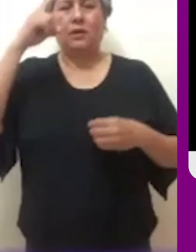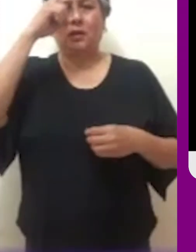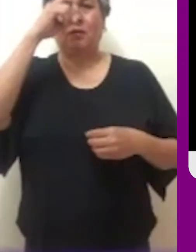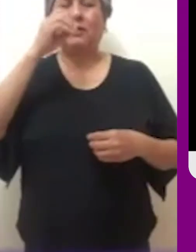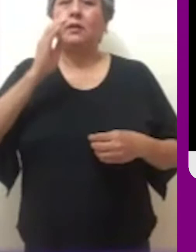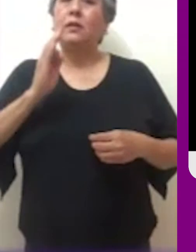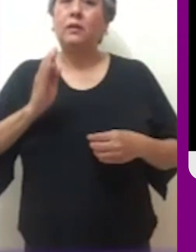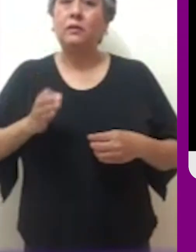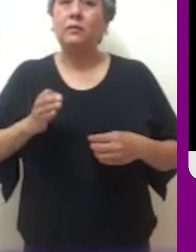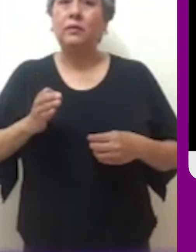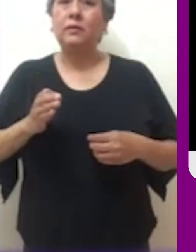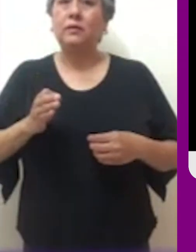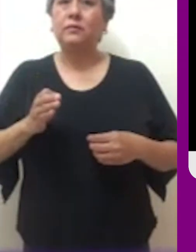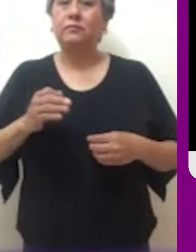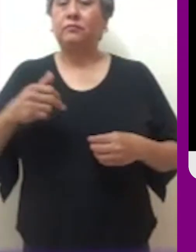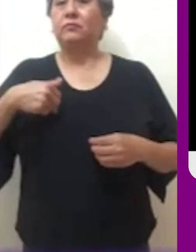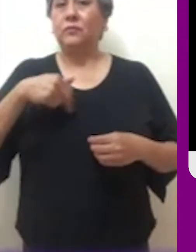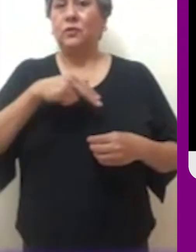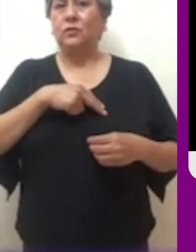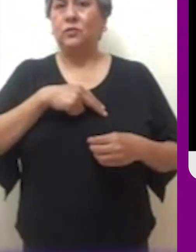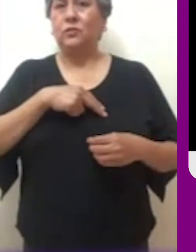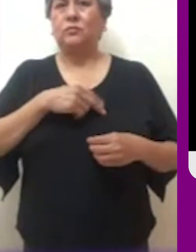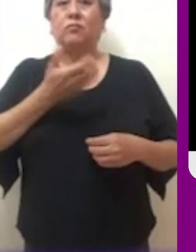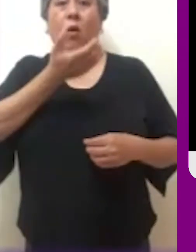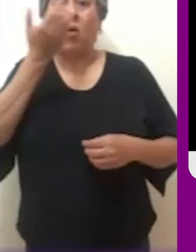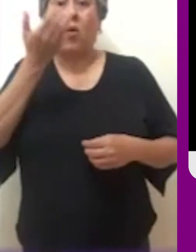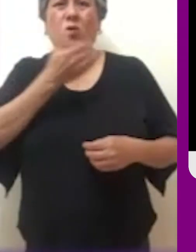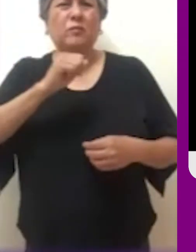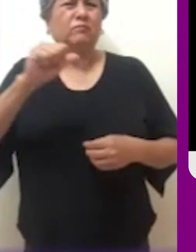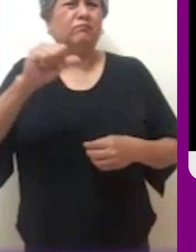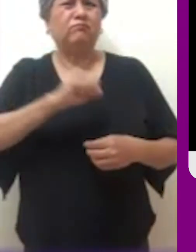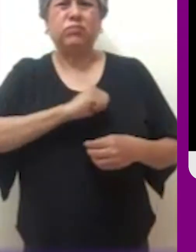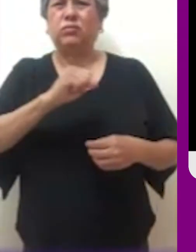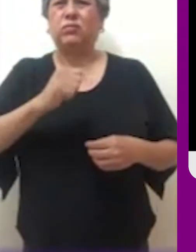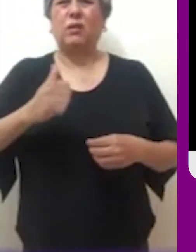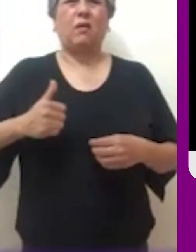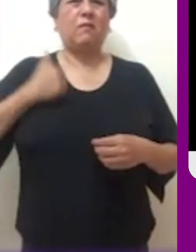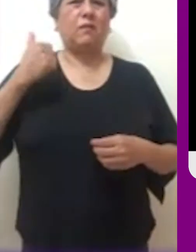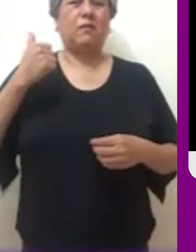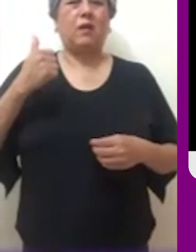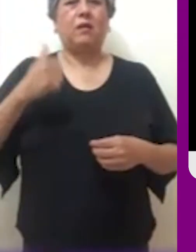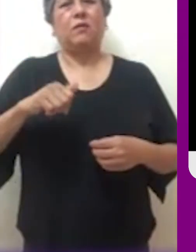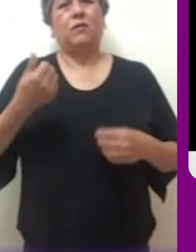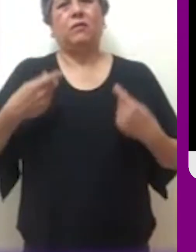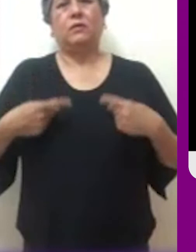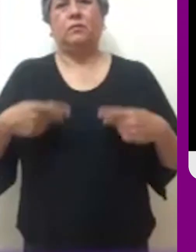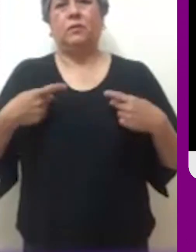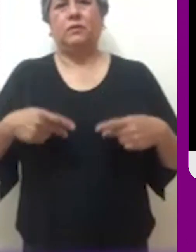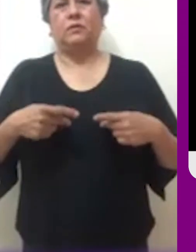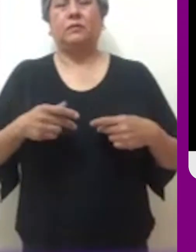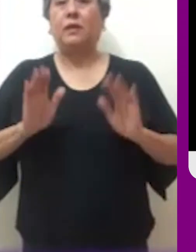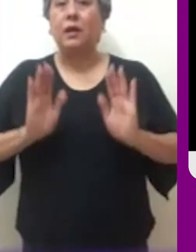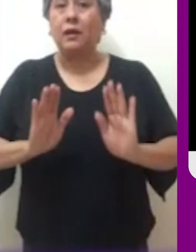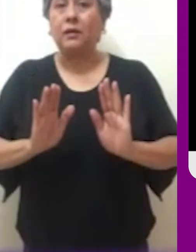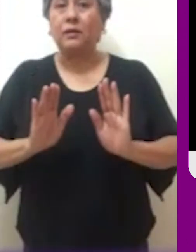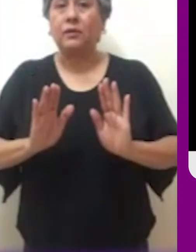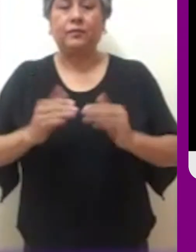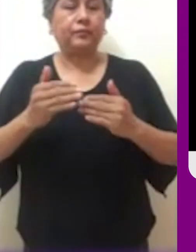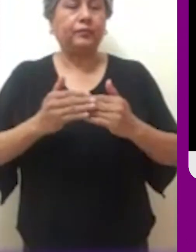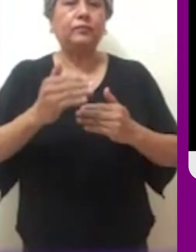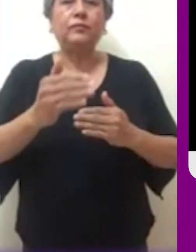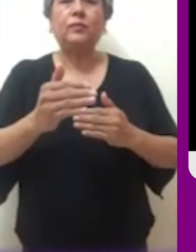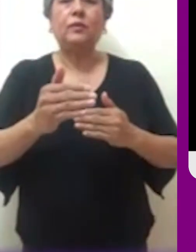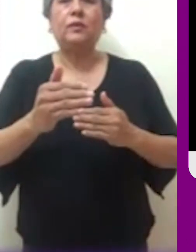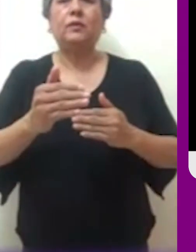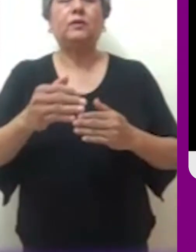privilegio de unos cuantos, porque hemos roto la hermandad y vivimos en el egoísmo. No, después